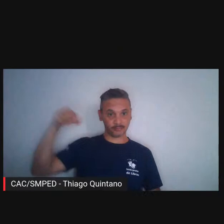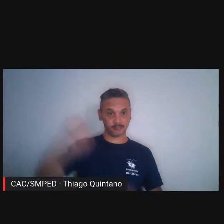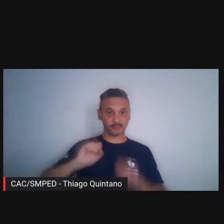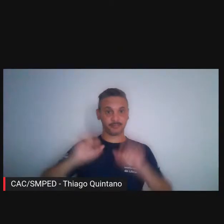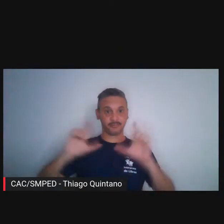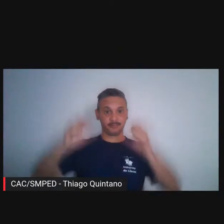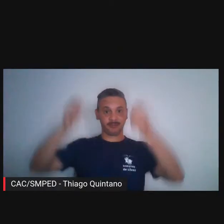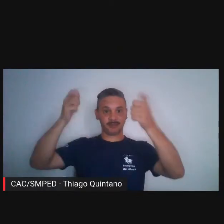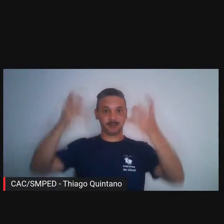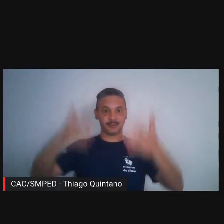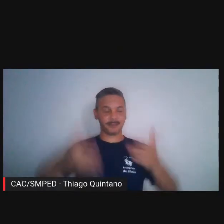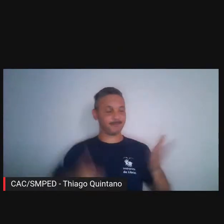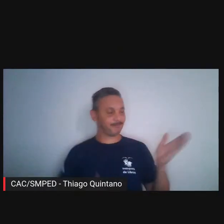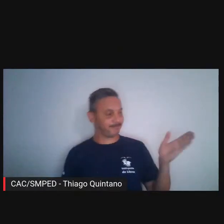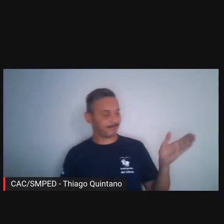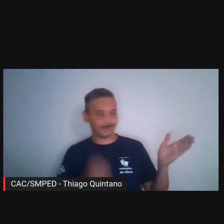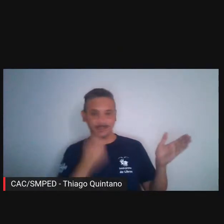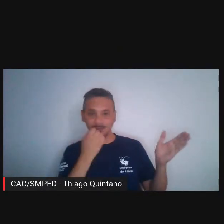Tudo bem?